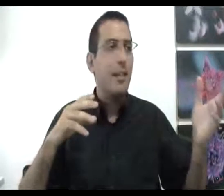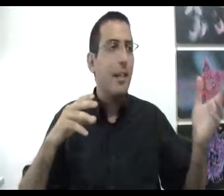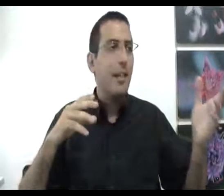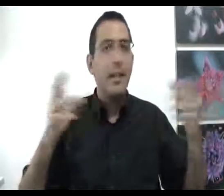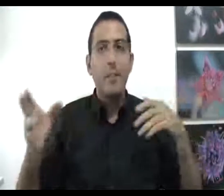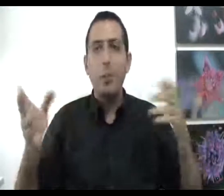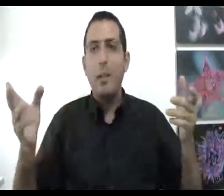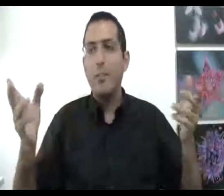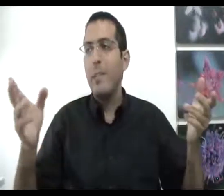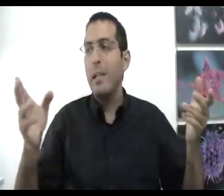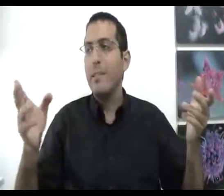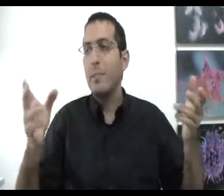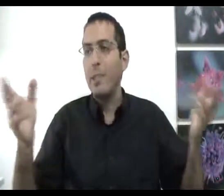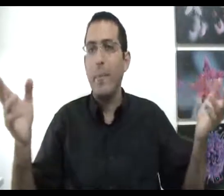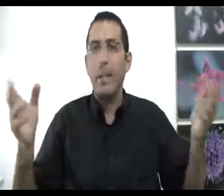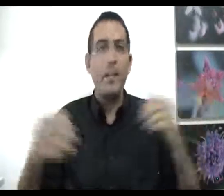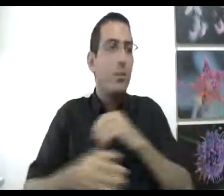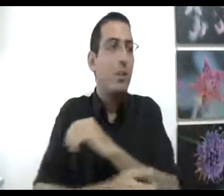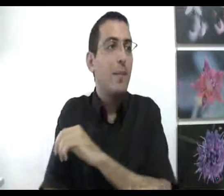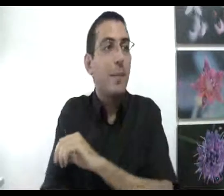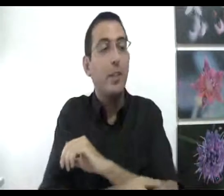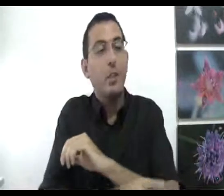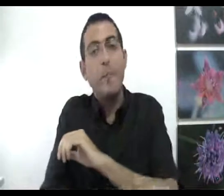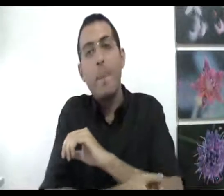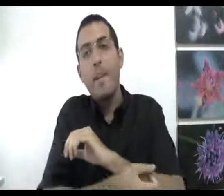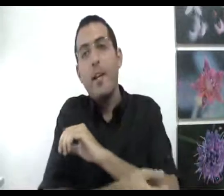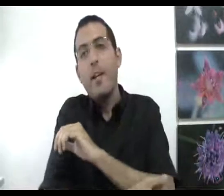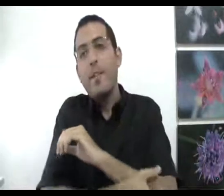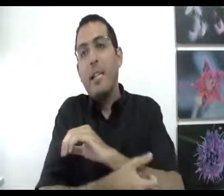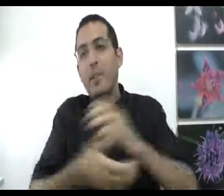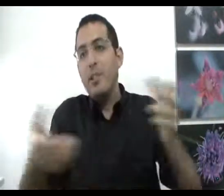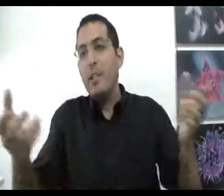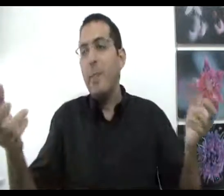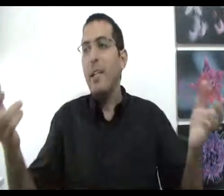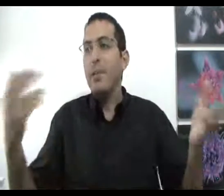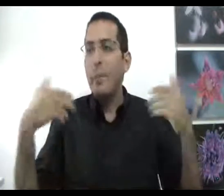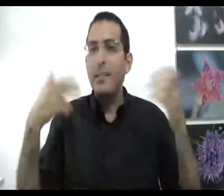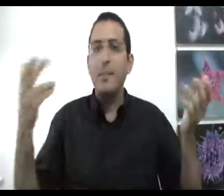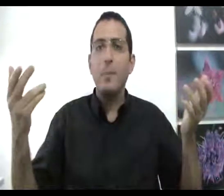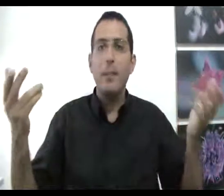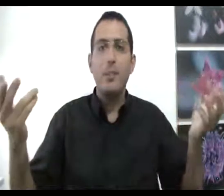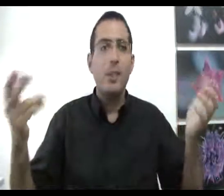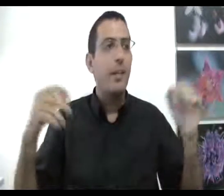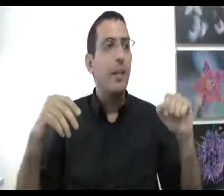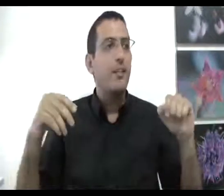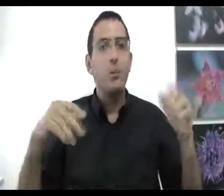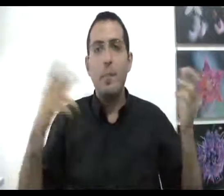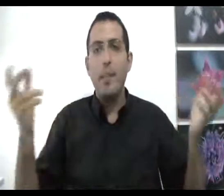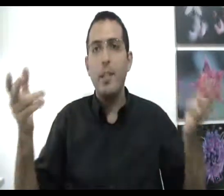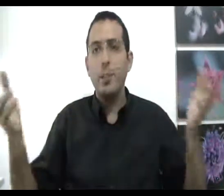למישהו בעבודה מה לעשות זה גם כן סוג של מאמן אישי וכמובן שגם בן אדם שמייעץ לעצמו מנסות זה גם כניקה סוג של מאמן אישי או